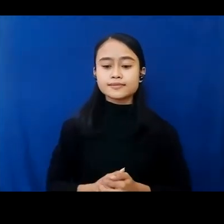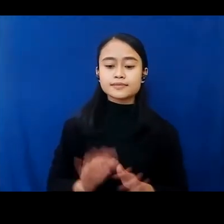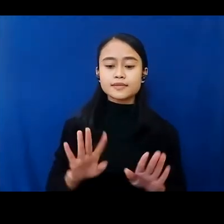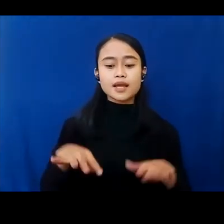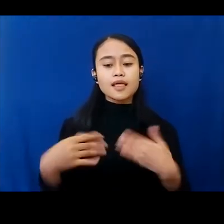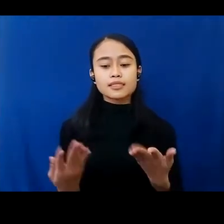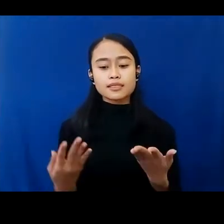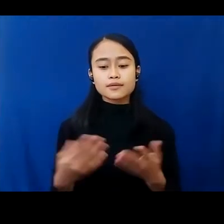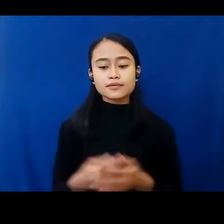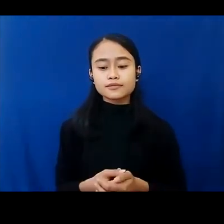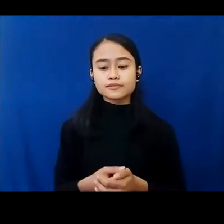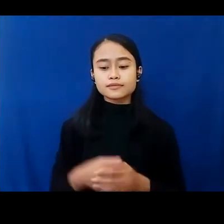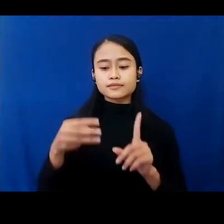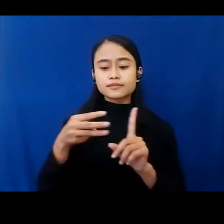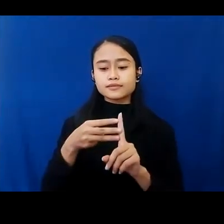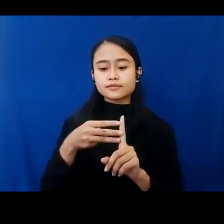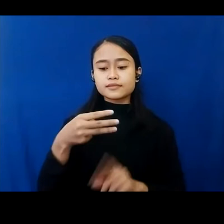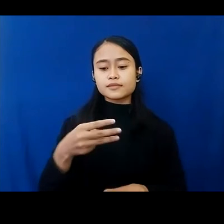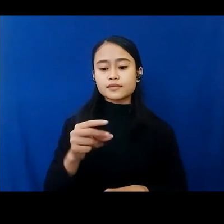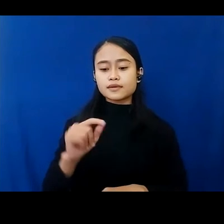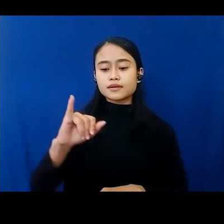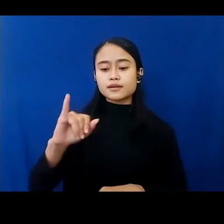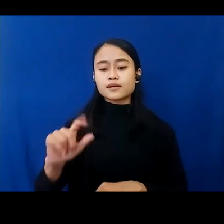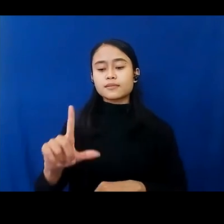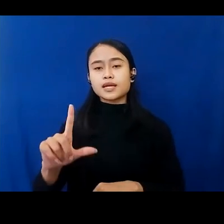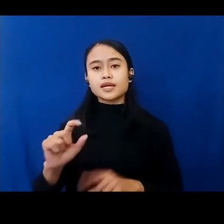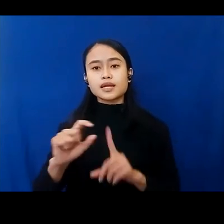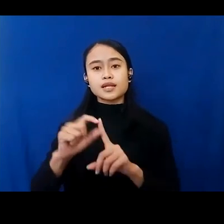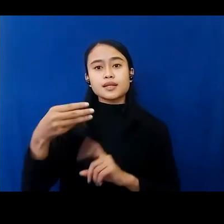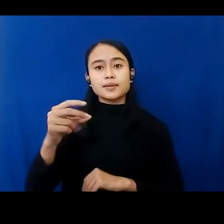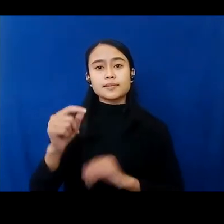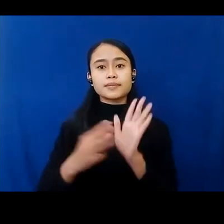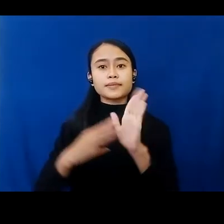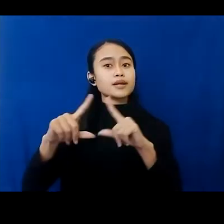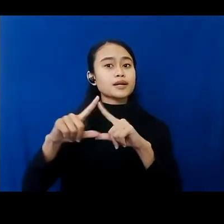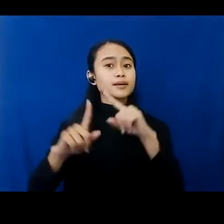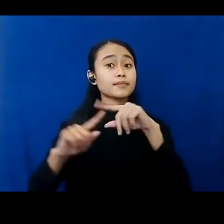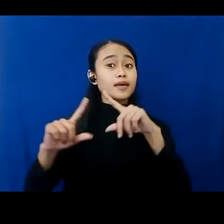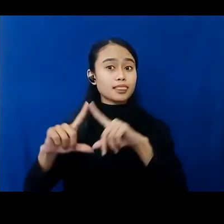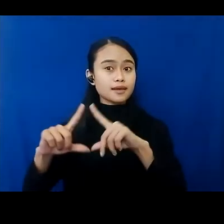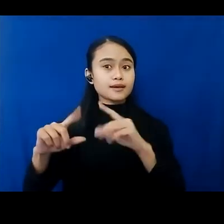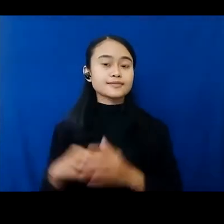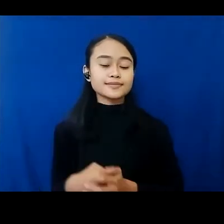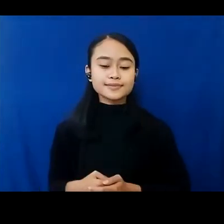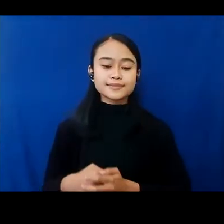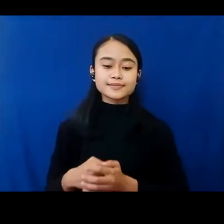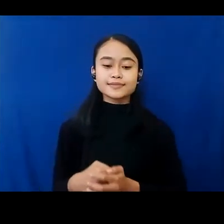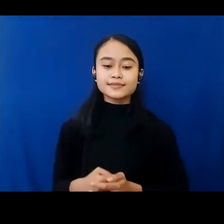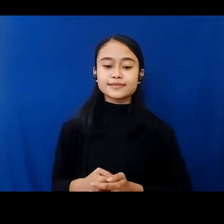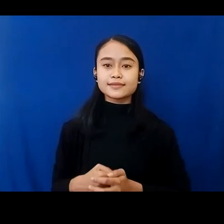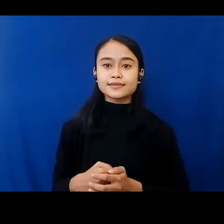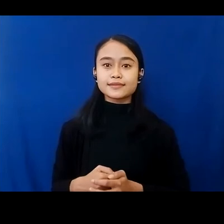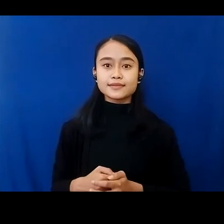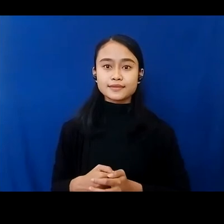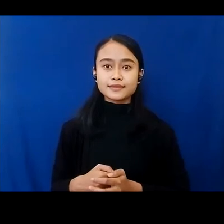Beryl Permata di 0811 381 76 22.